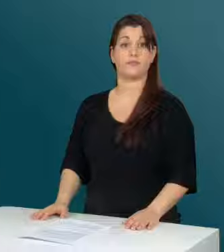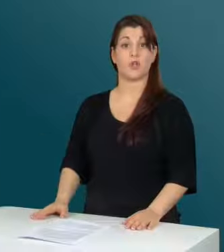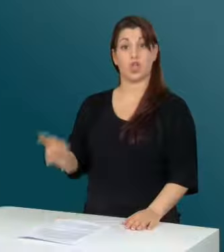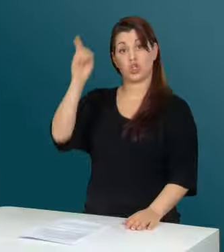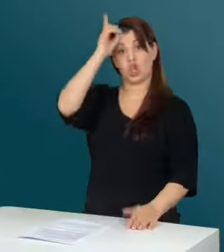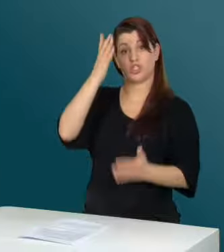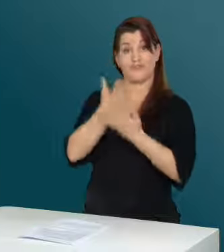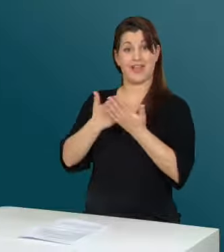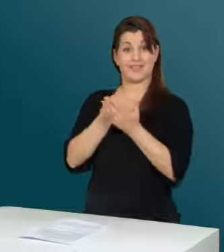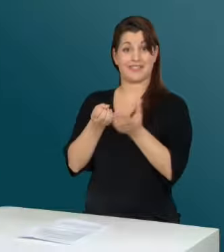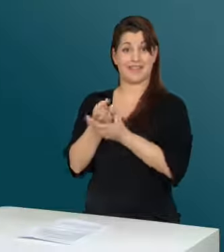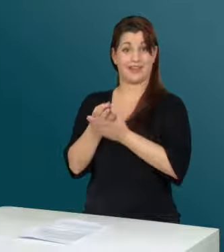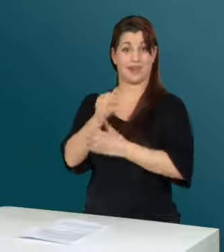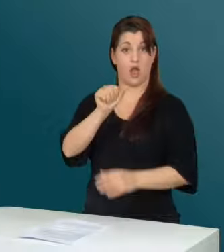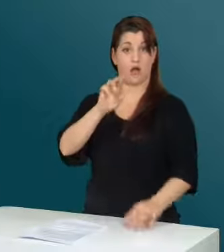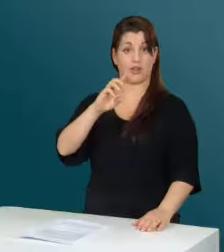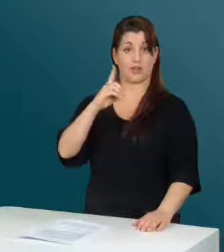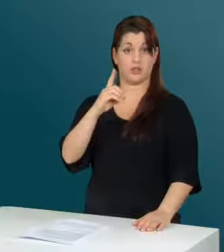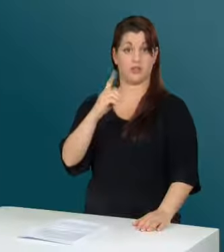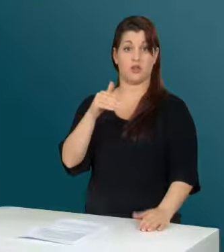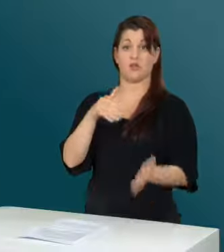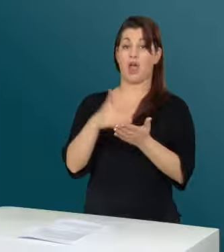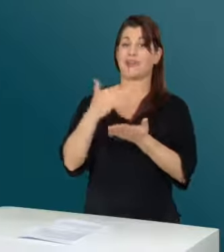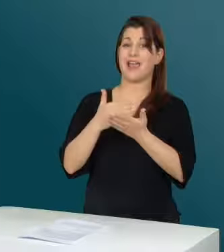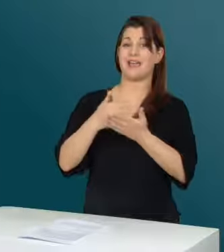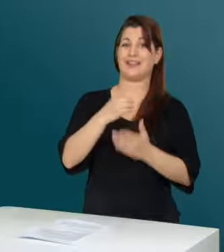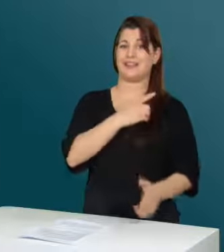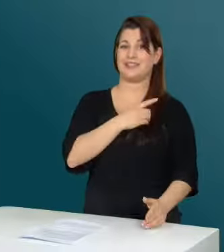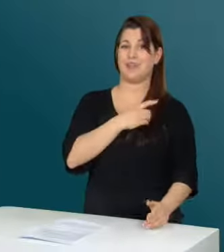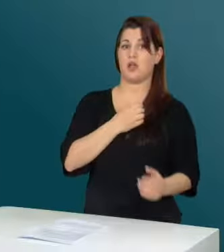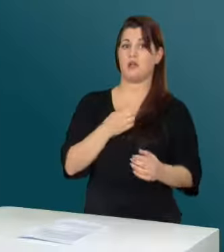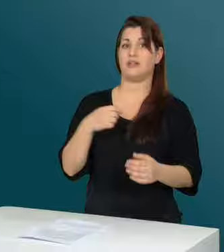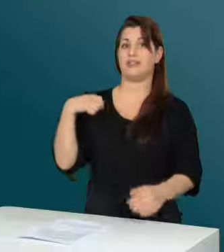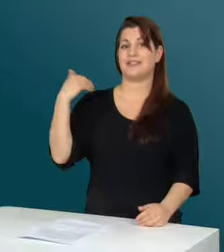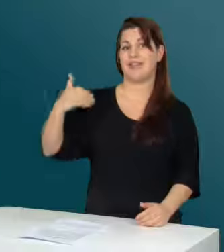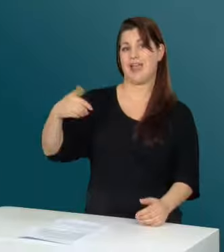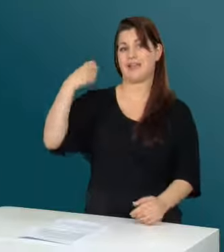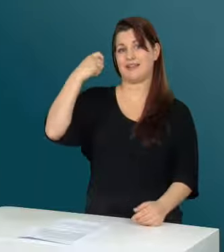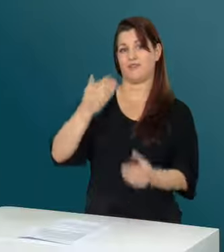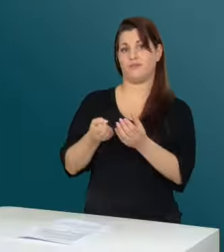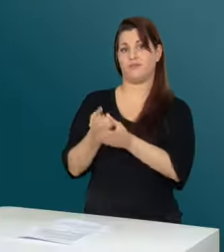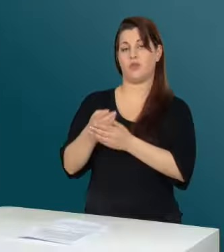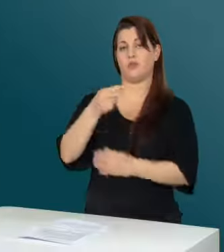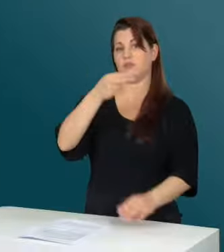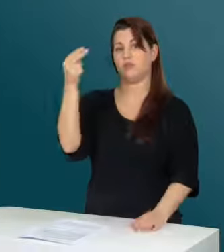Auf dem deutschen Fernsehsender ARD wird jeden Dienstag die Serie In aller Freundschaft, kurz